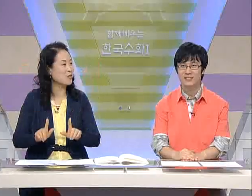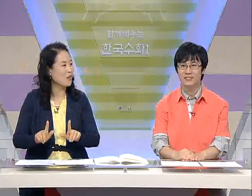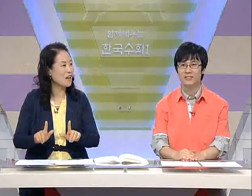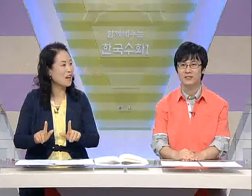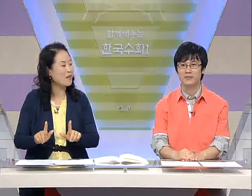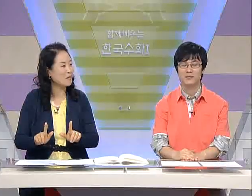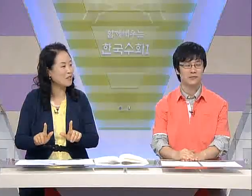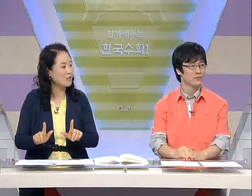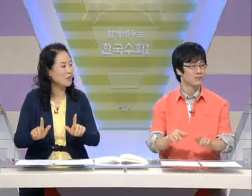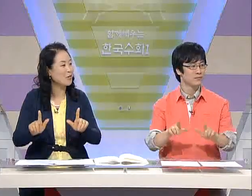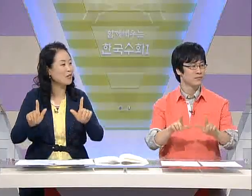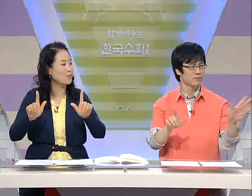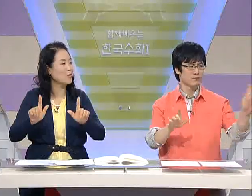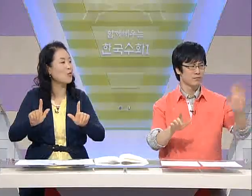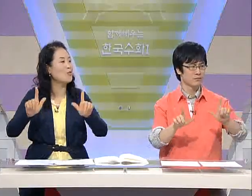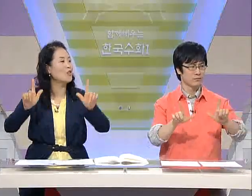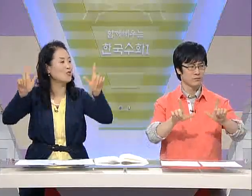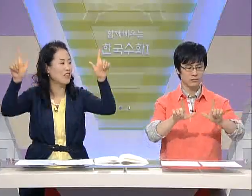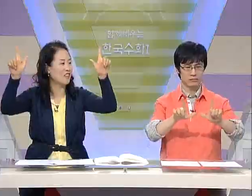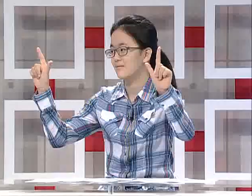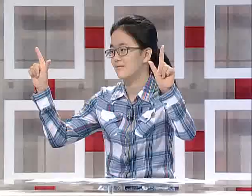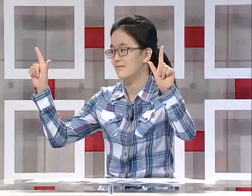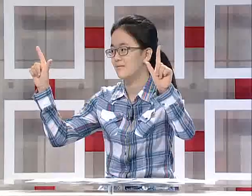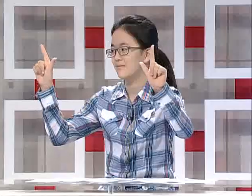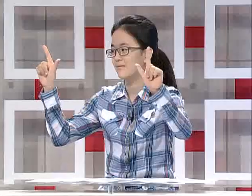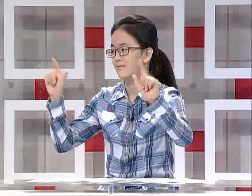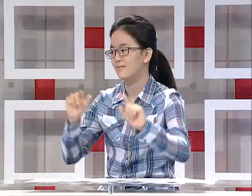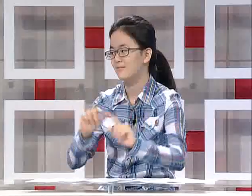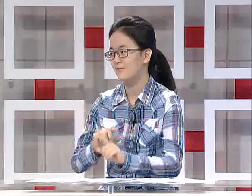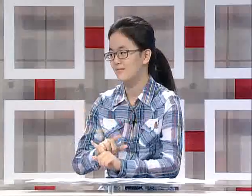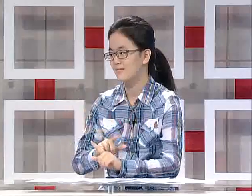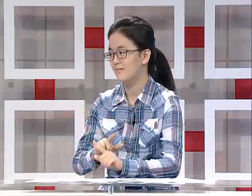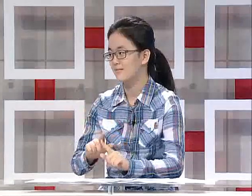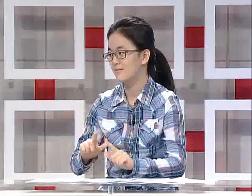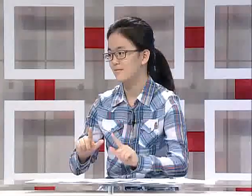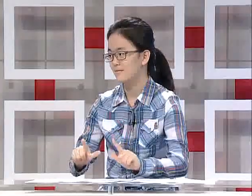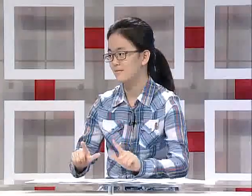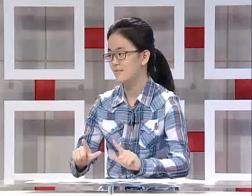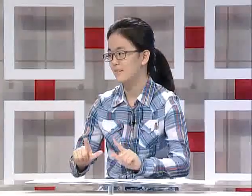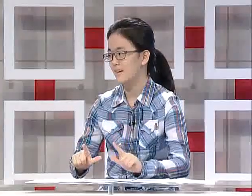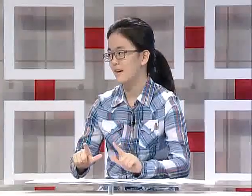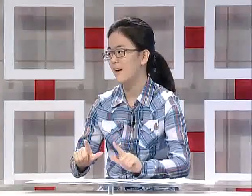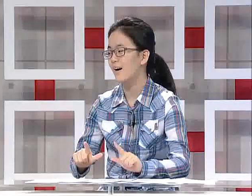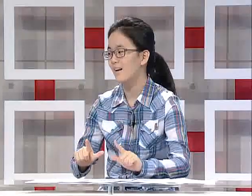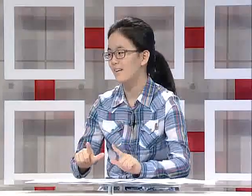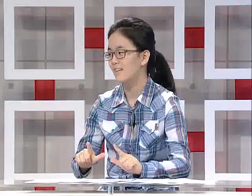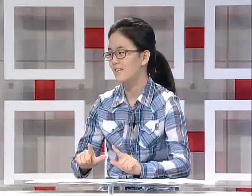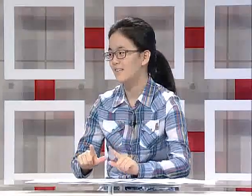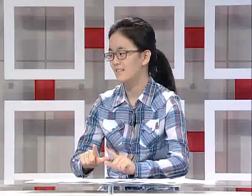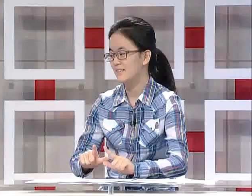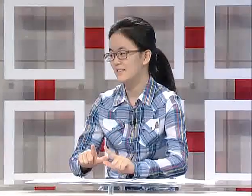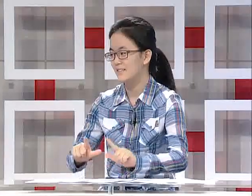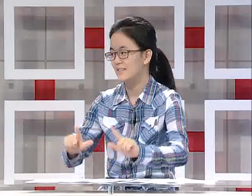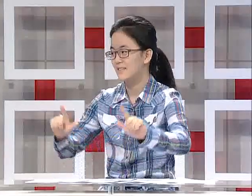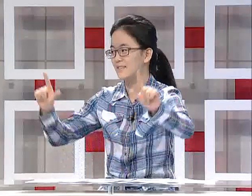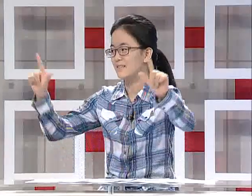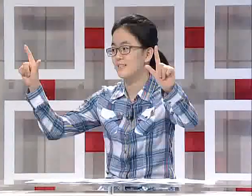더 해가 번쩍 떠오르는 모습 위로 올려주세요. 예, 교체에서 하는 게 아니라 이렇게 자연스럽게 쭉 위로,